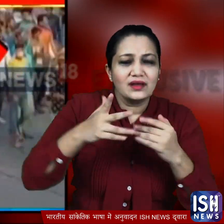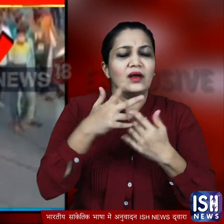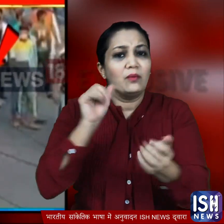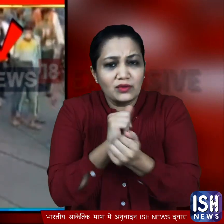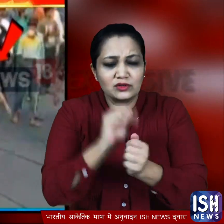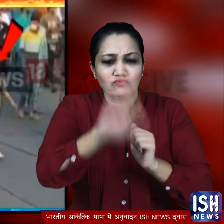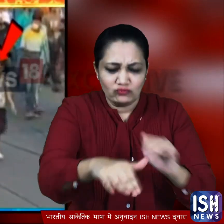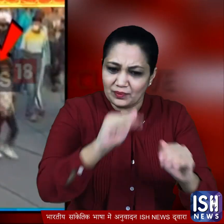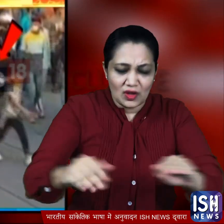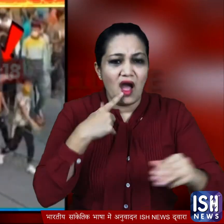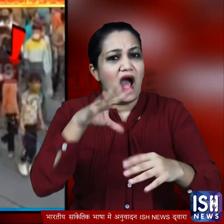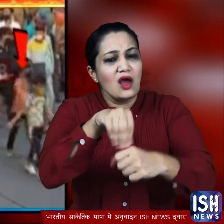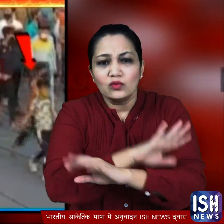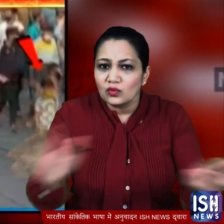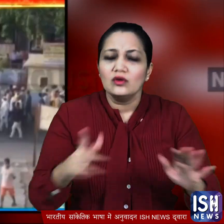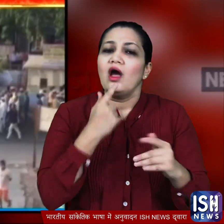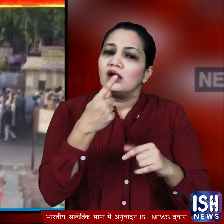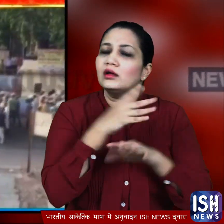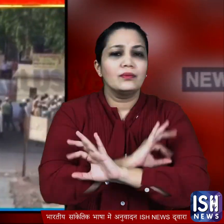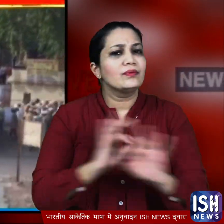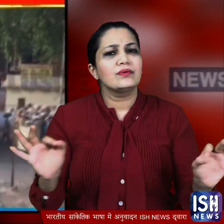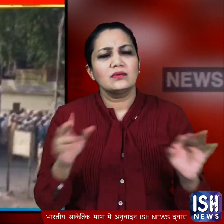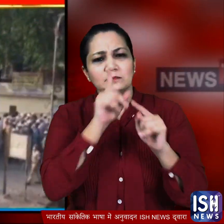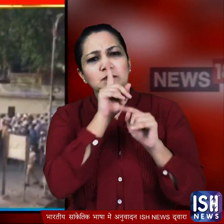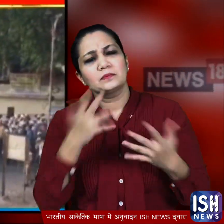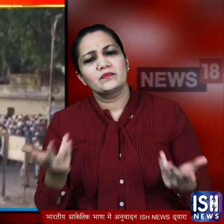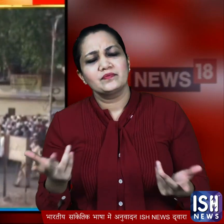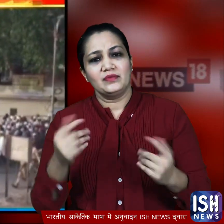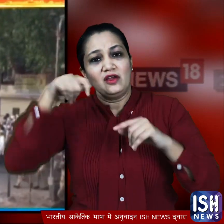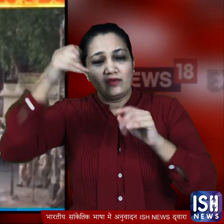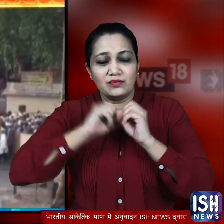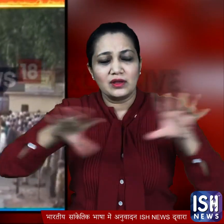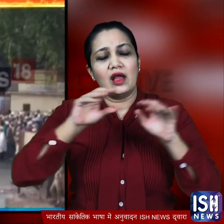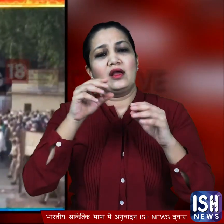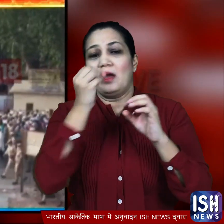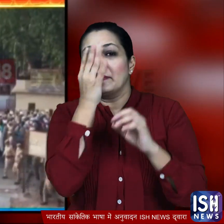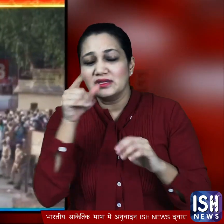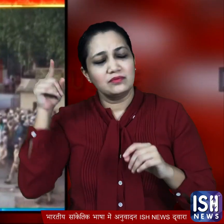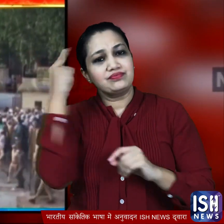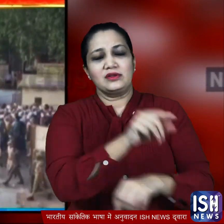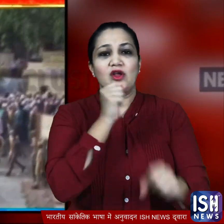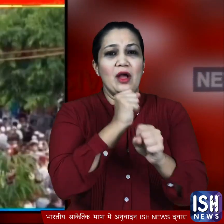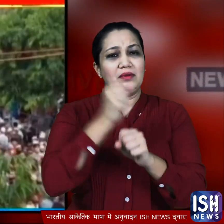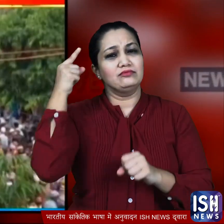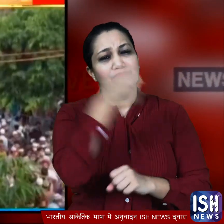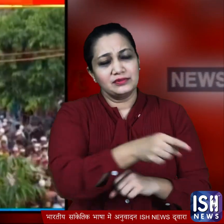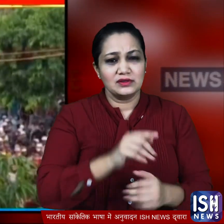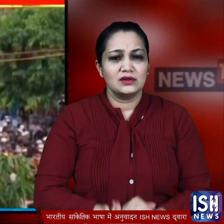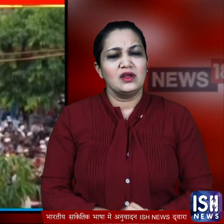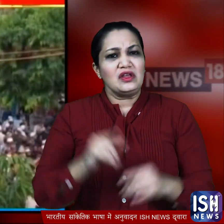पुलिस वाले ने भीड का हिस्सा बनने से रोका इस बीच वीडियो सामने आते ही बीजेपी ने गहलोत सरकार पर हमला कर दिया और उस पर भेदभाव करने का